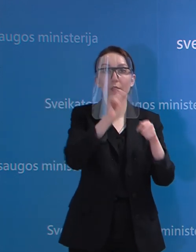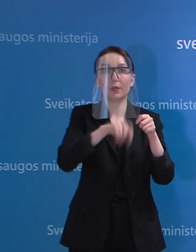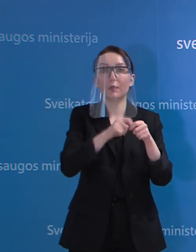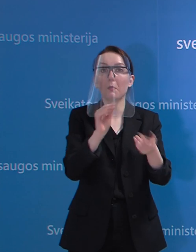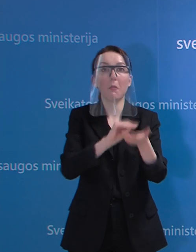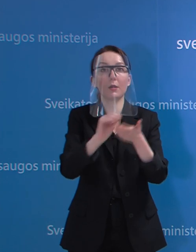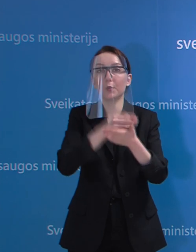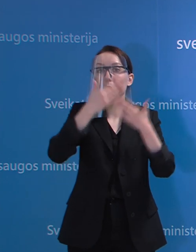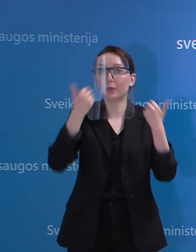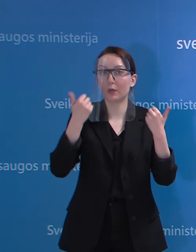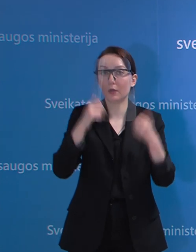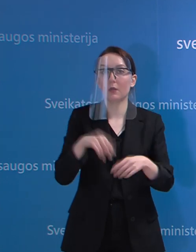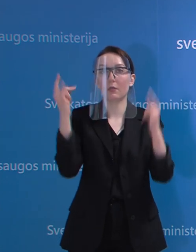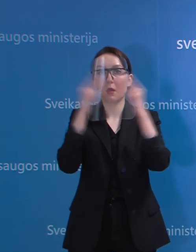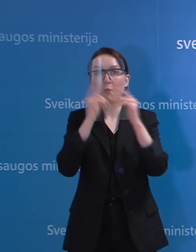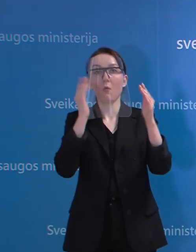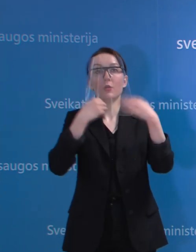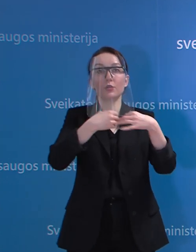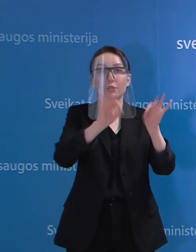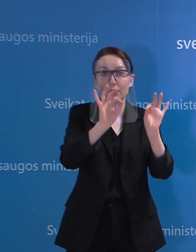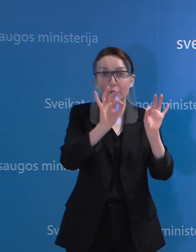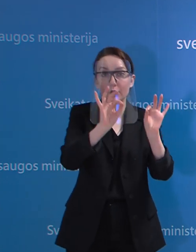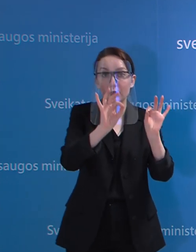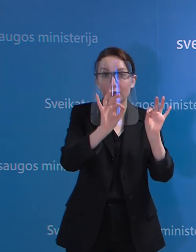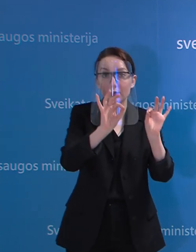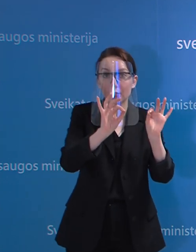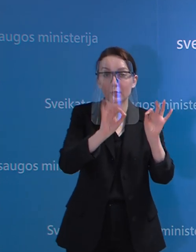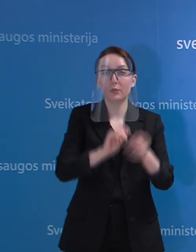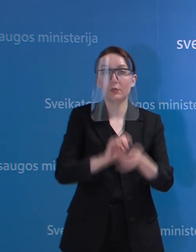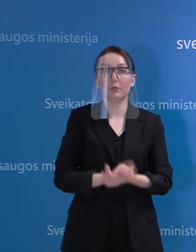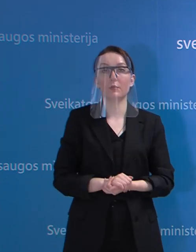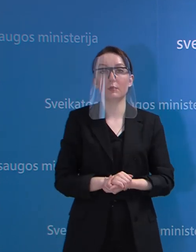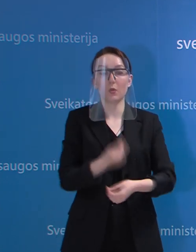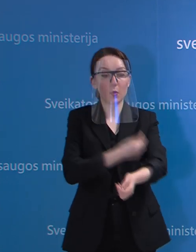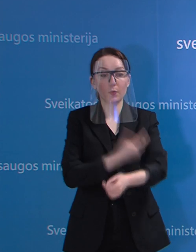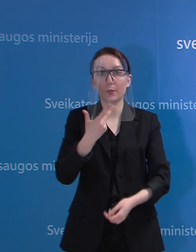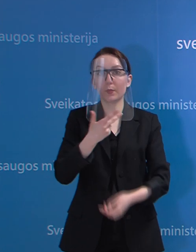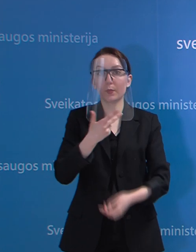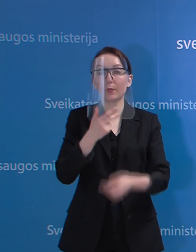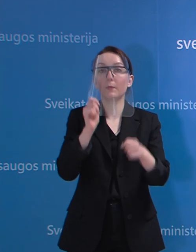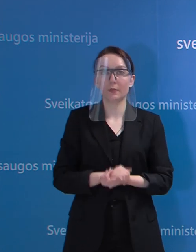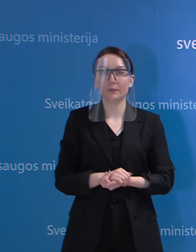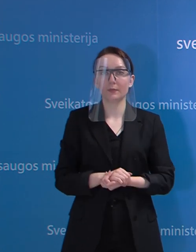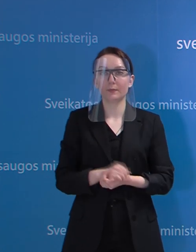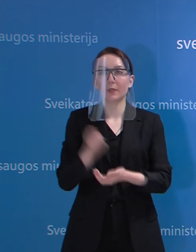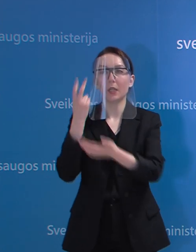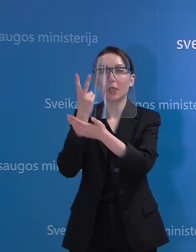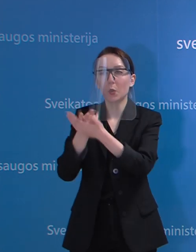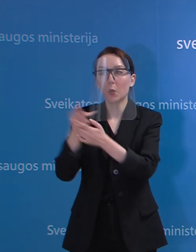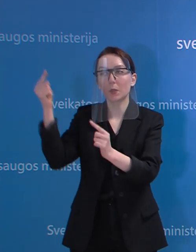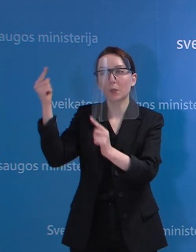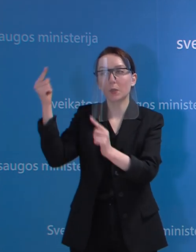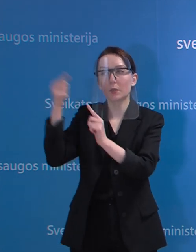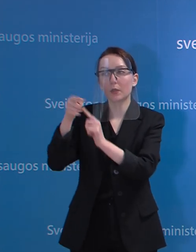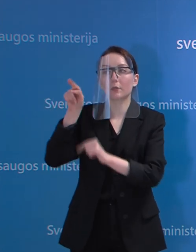pakartotinai namo iš ligoninės išleidžiami net likų sityrimo? Galinis tikslas